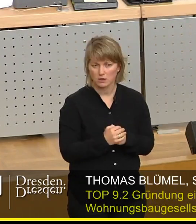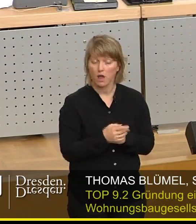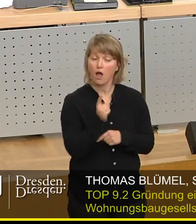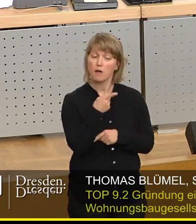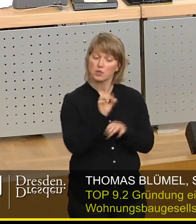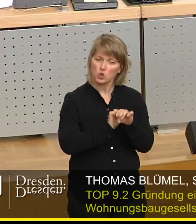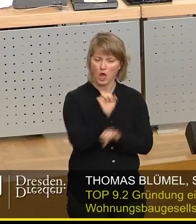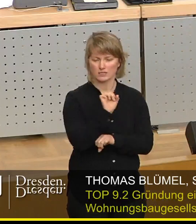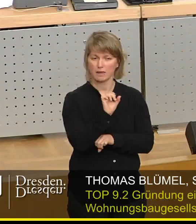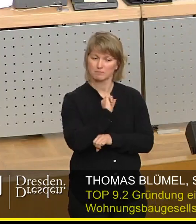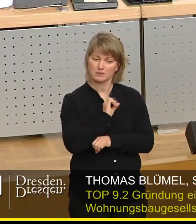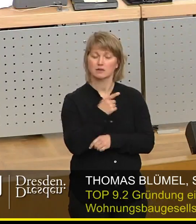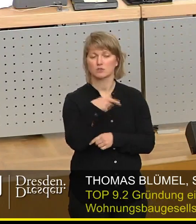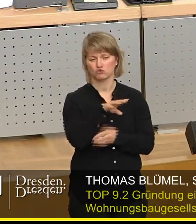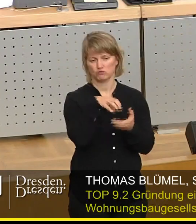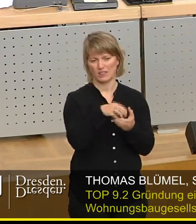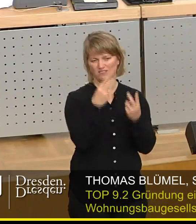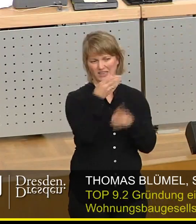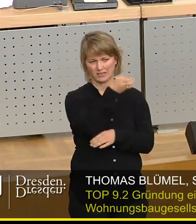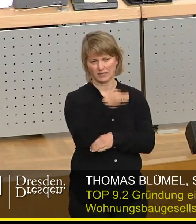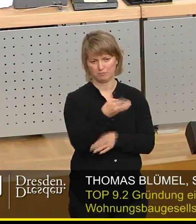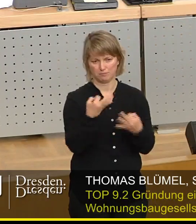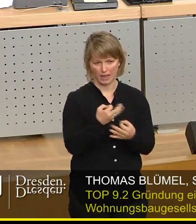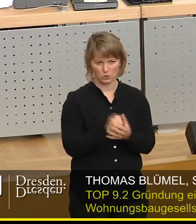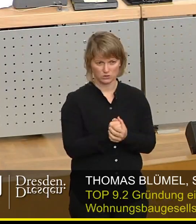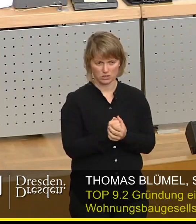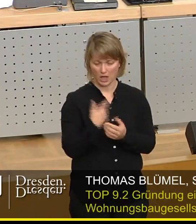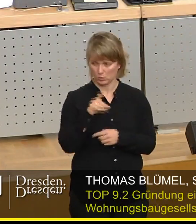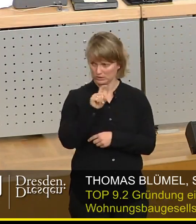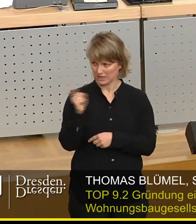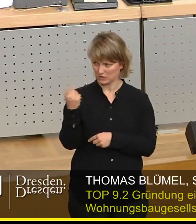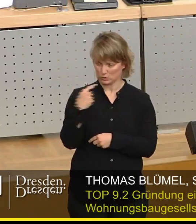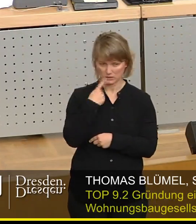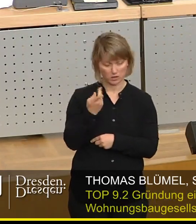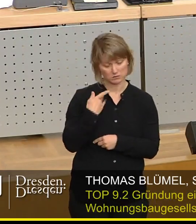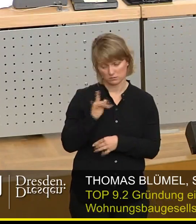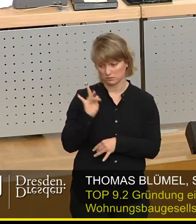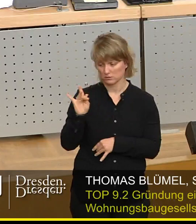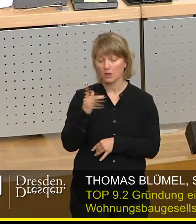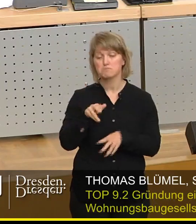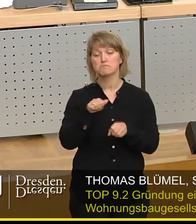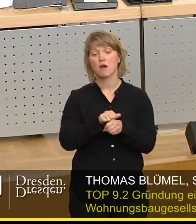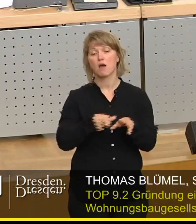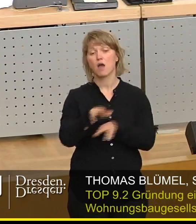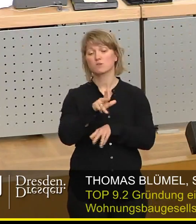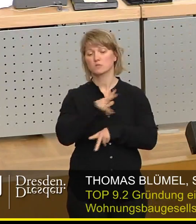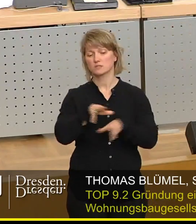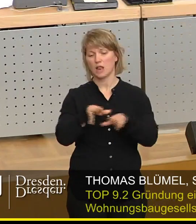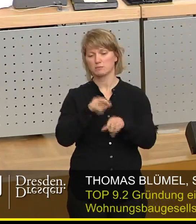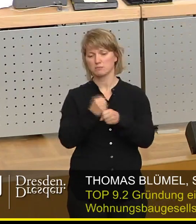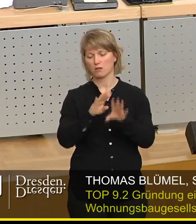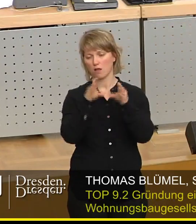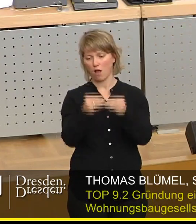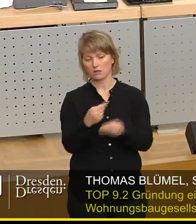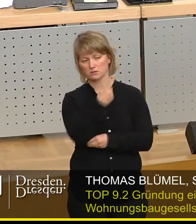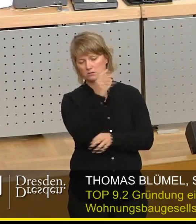ist ein wichtiger Baustein und Herr Zastrow, dann widerspreche ich Ihnen, wenn es so wäre, dass der Markt das regelt, dann zeigen Sie mir doch bitte schön